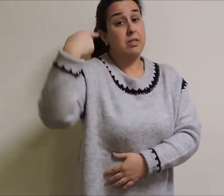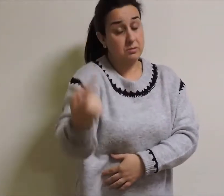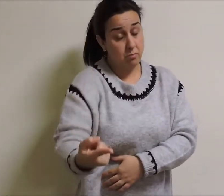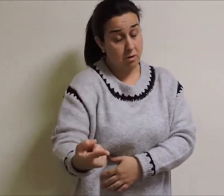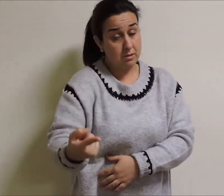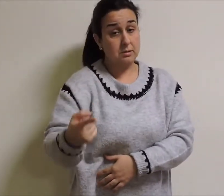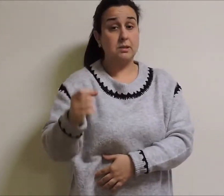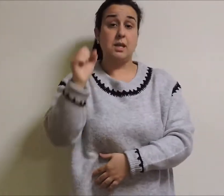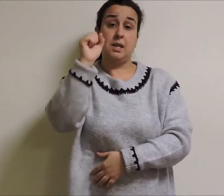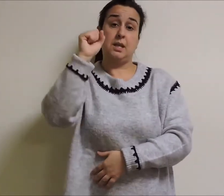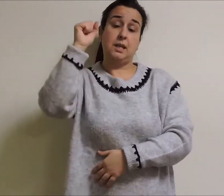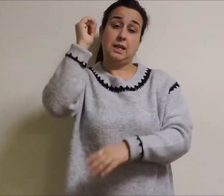Santiago.